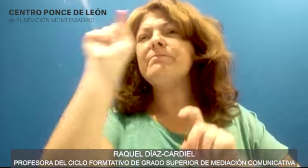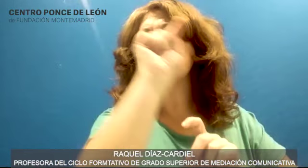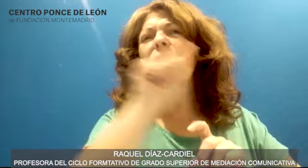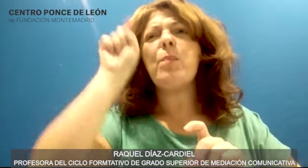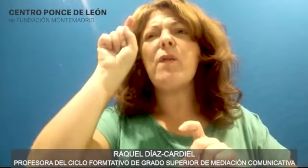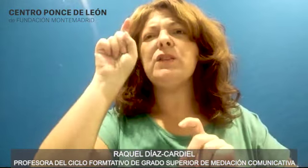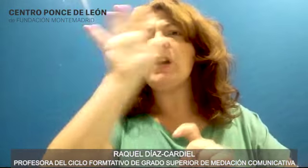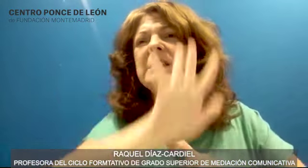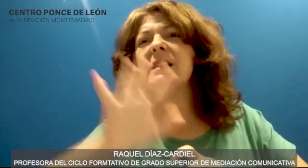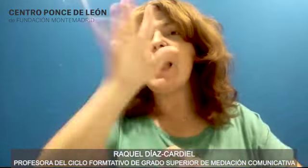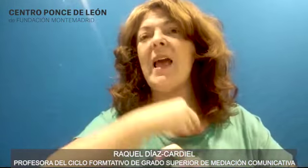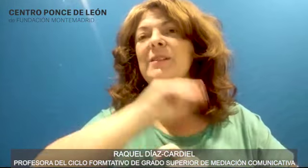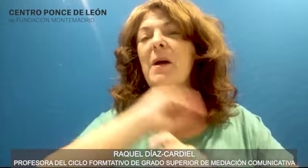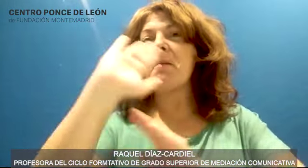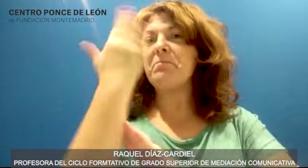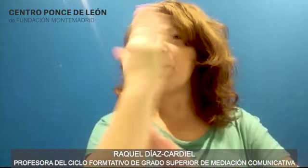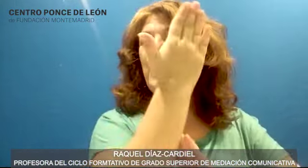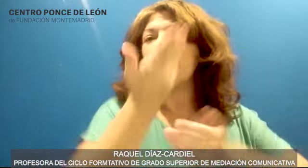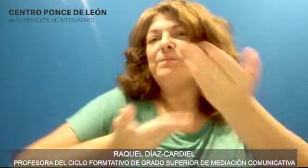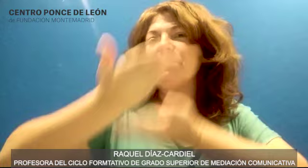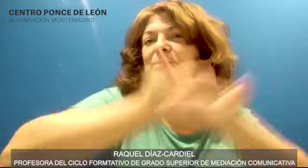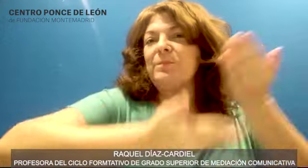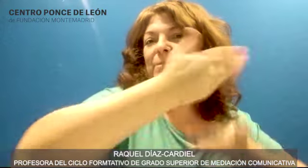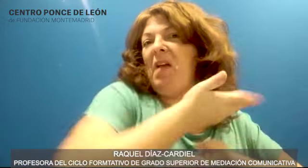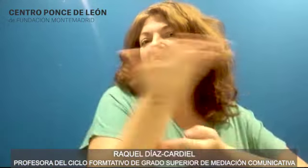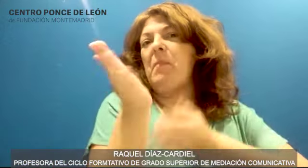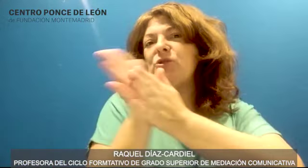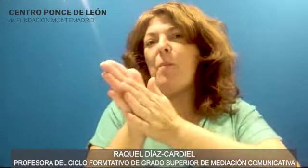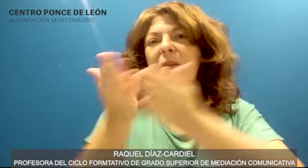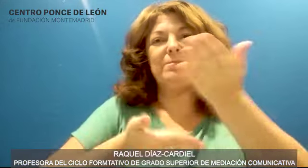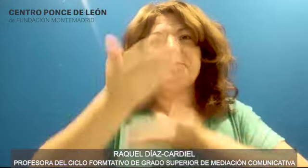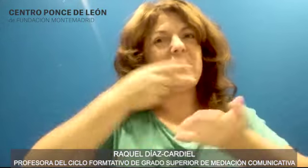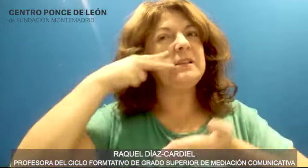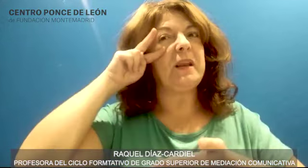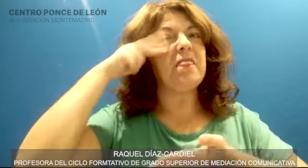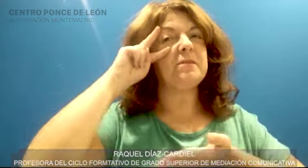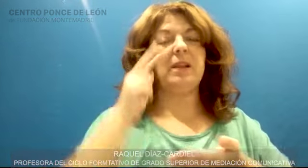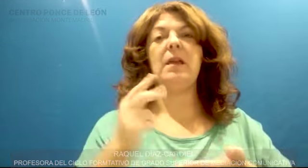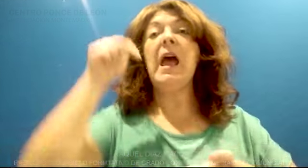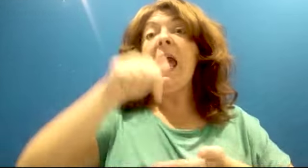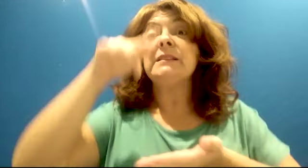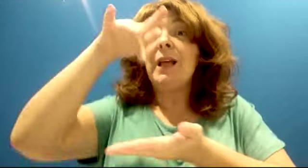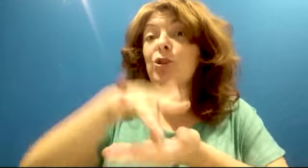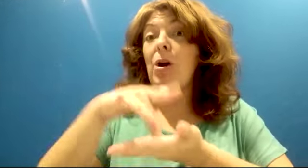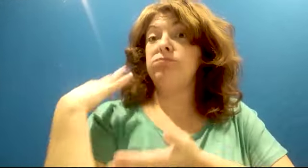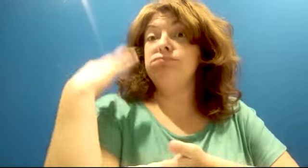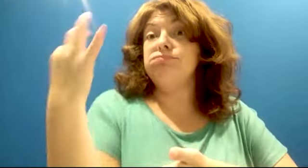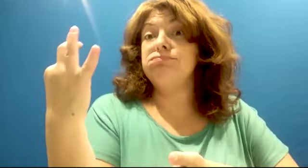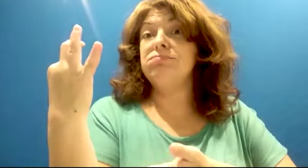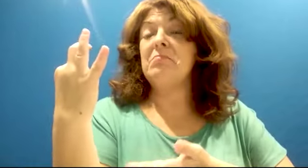se proponen y se comparten con los demás compañeros de profesión. En esta edición hemos sido seleccionados varios trabajos del Ponce